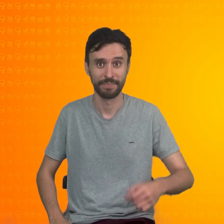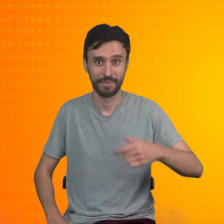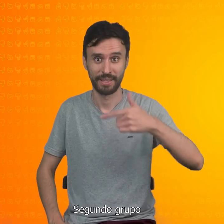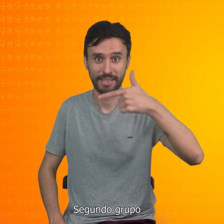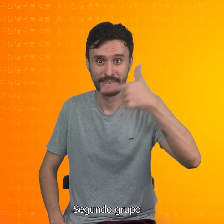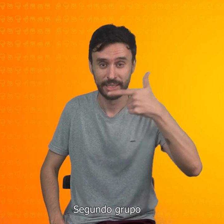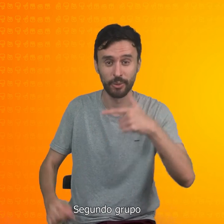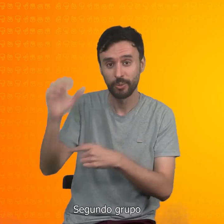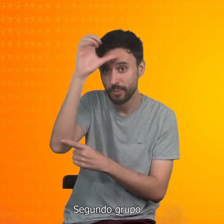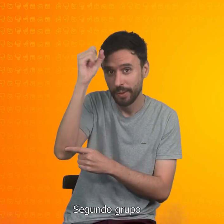Segundo grupo.